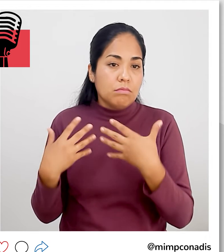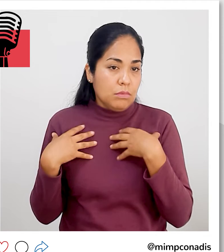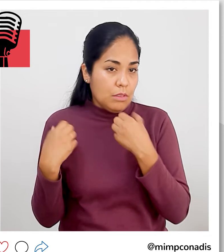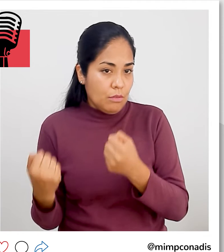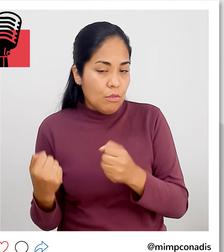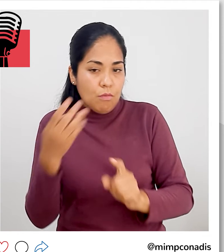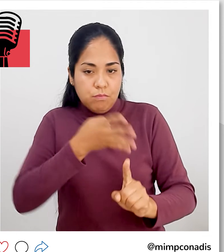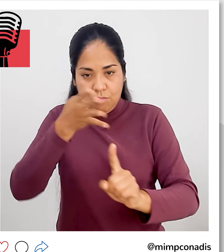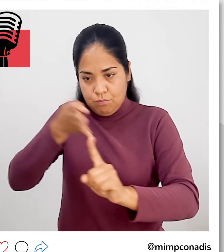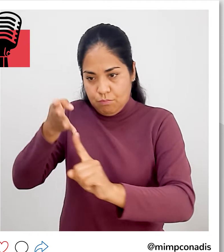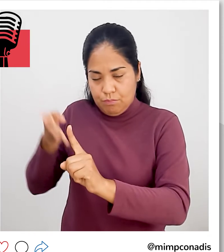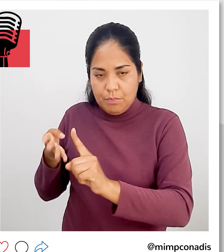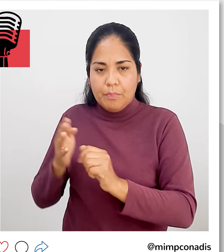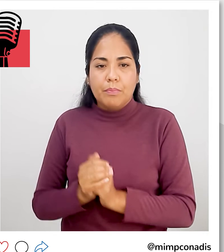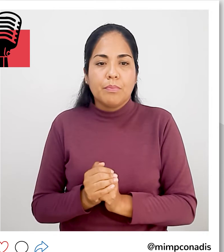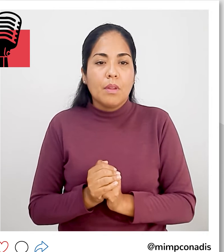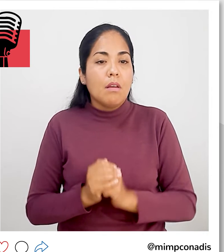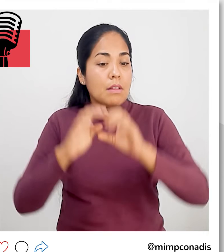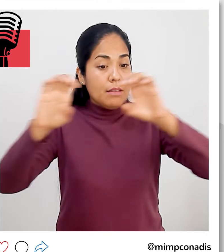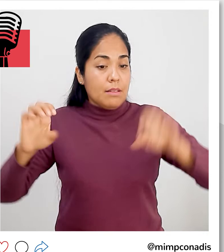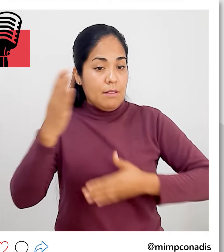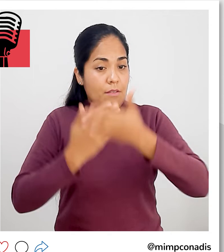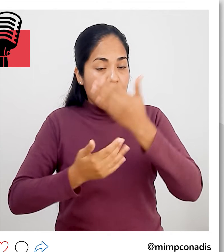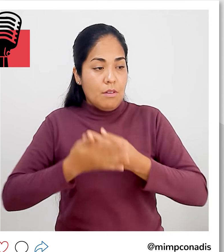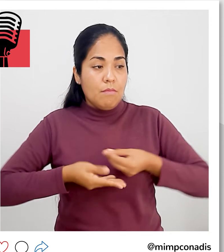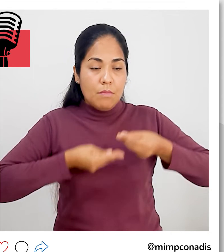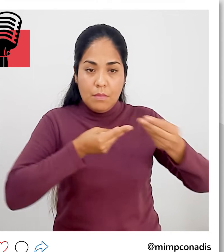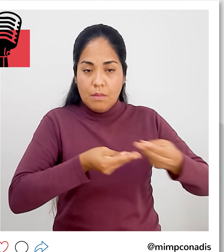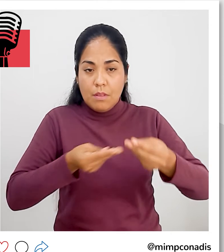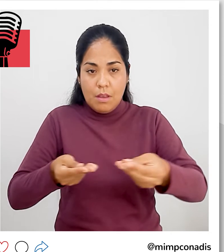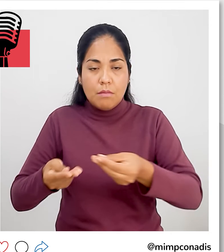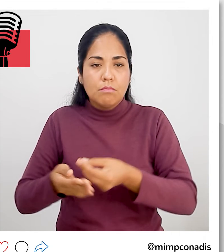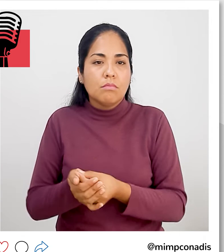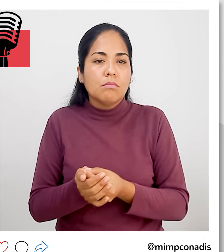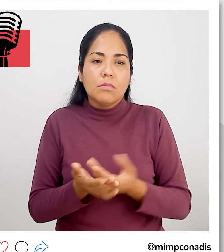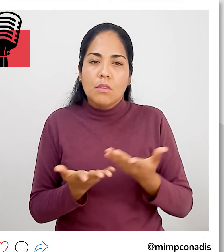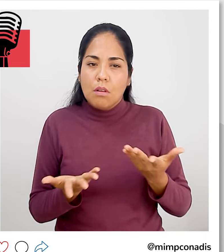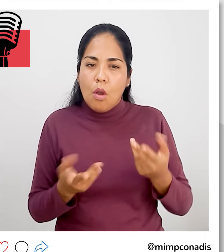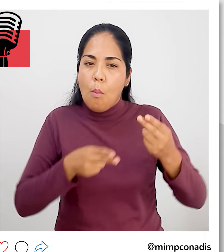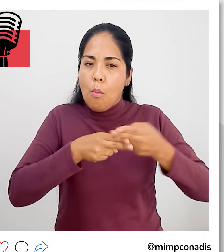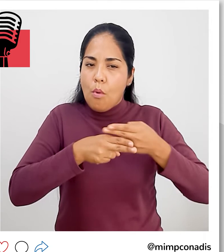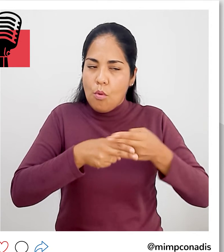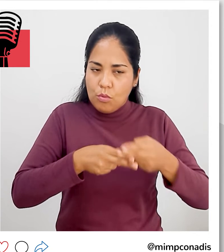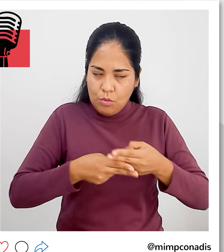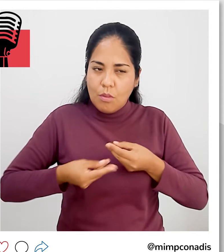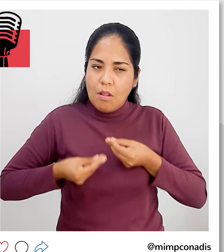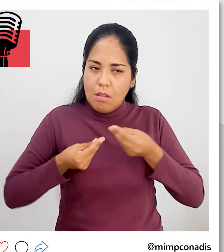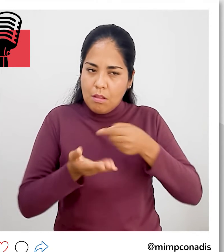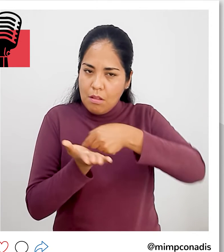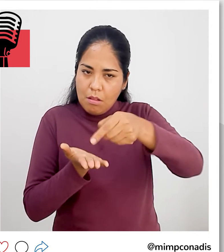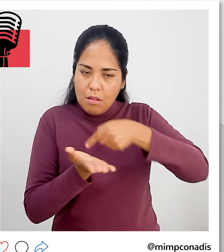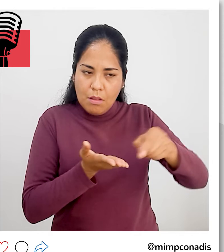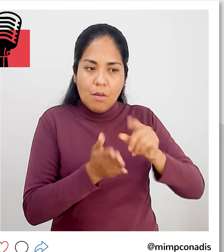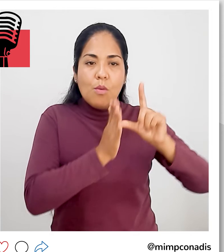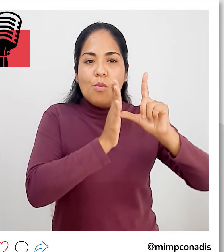Cabe señalar que los certificados que acreditan la discapacidad de los tres menores de edad serán entregados en los próximos días